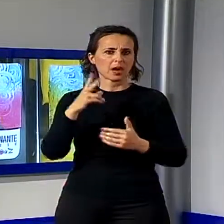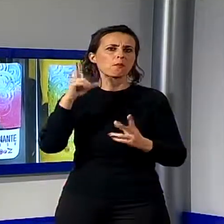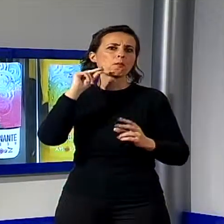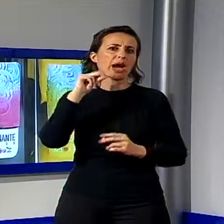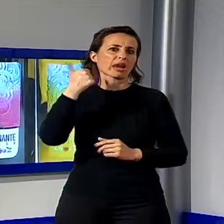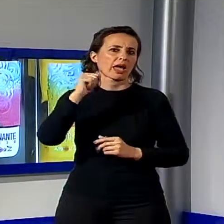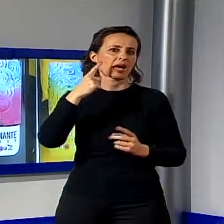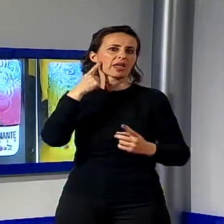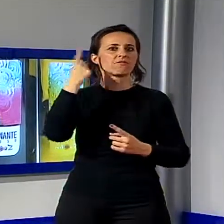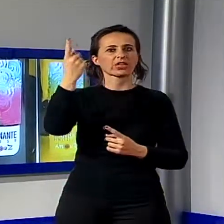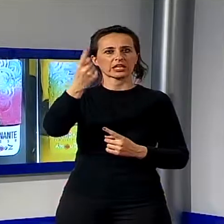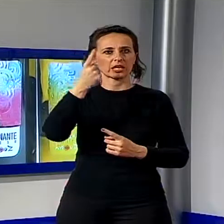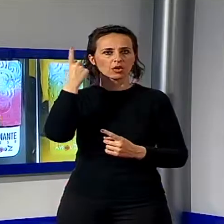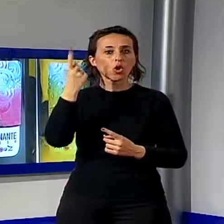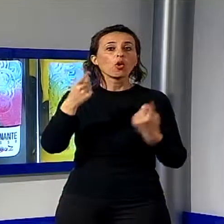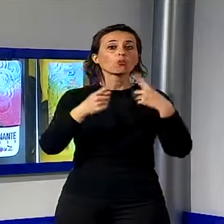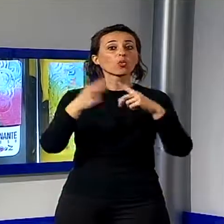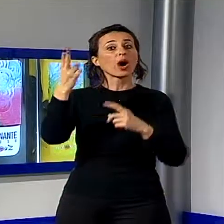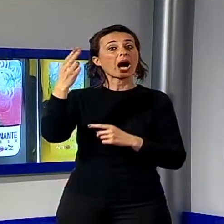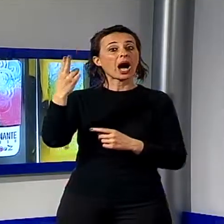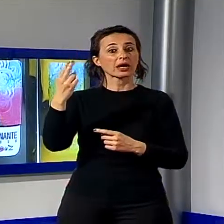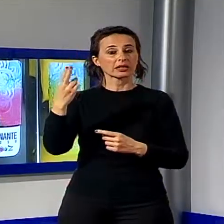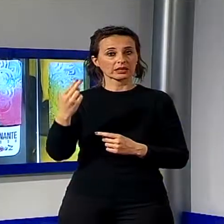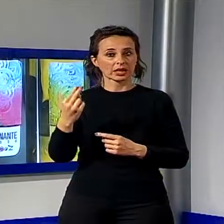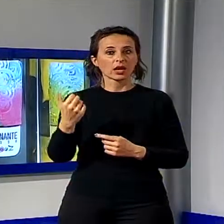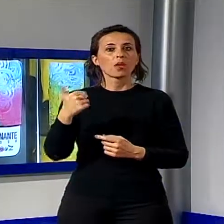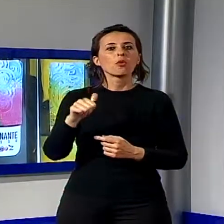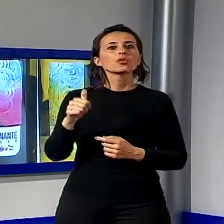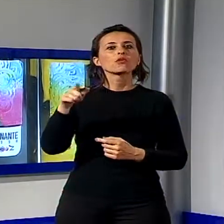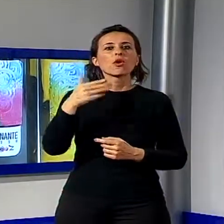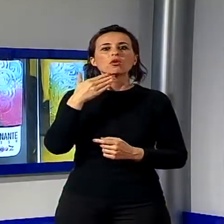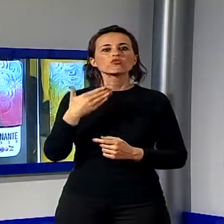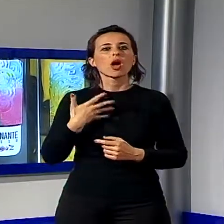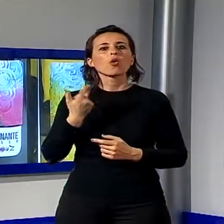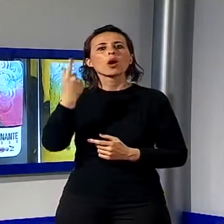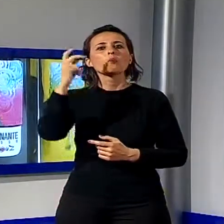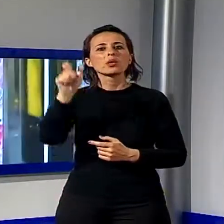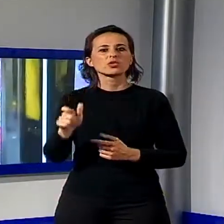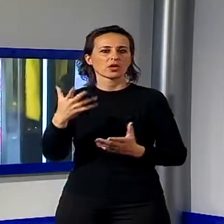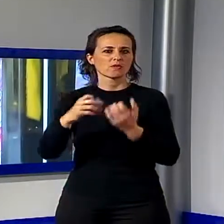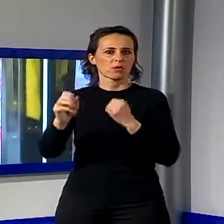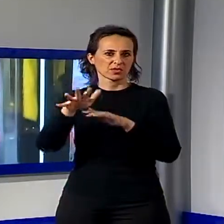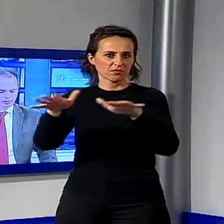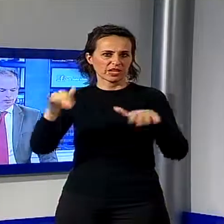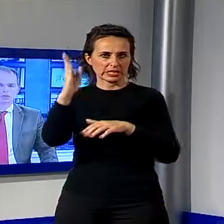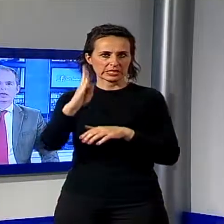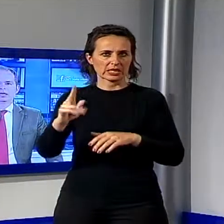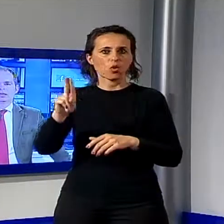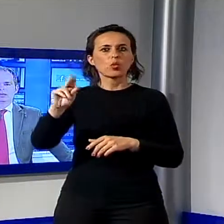di arte, in quanto Maurizio Cacciri, in arte Uzz, ha realizzato le etichette dei vini che hanno accompagnato le portate in gara. L